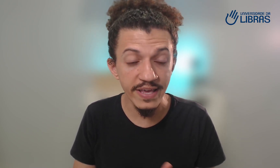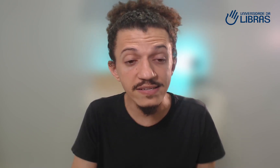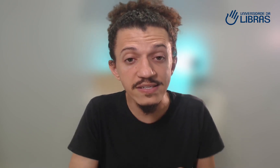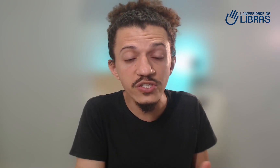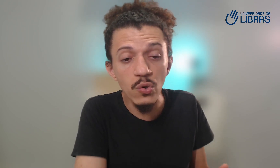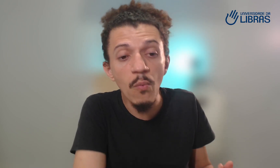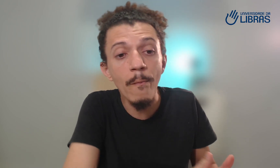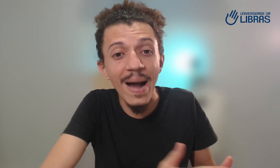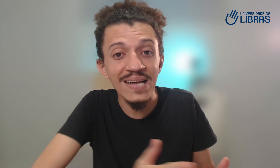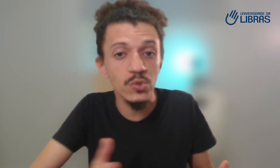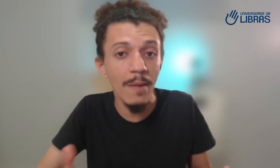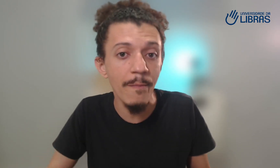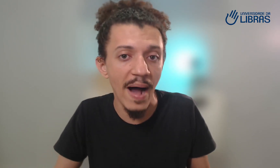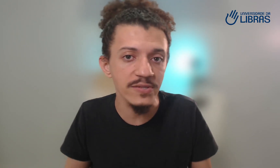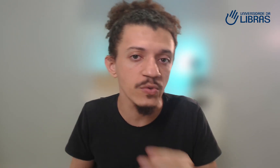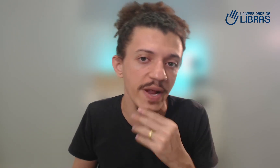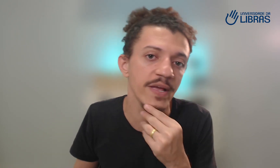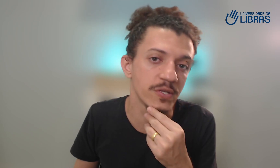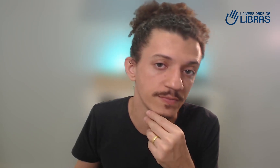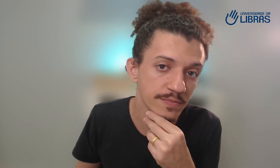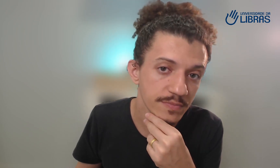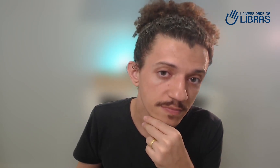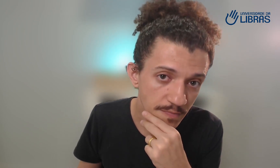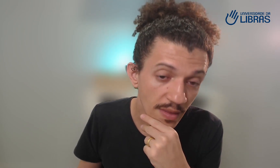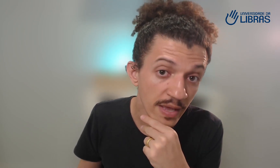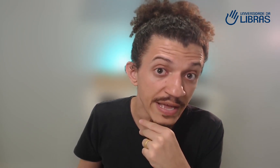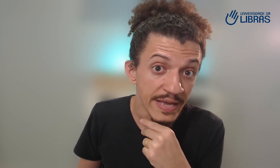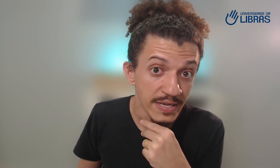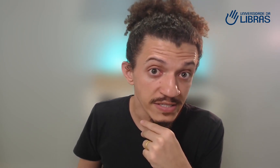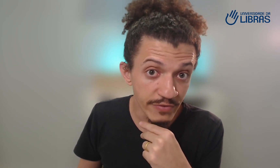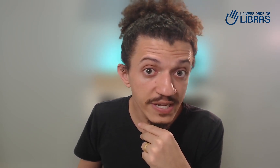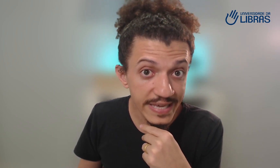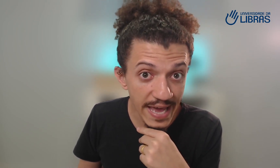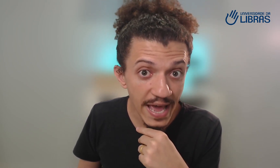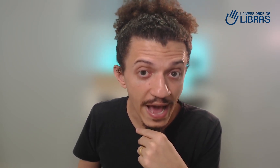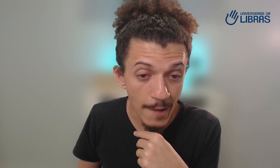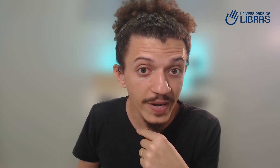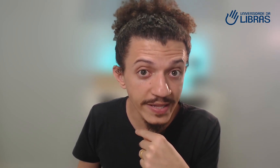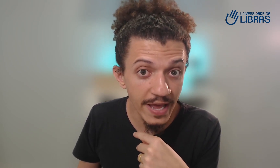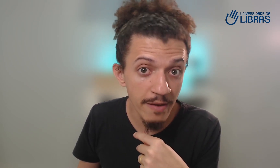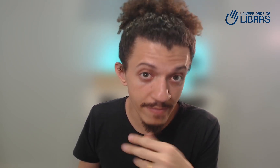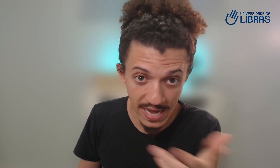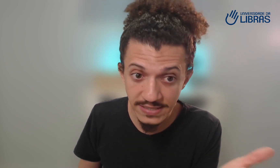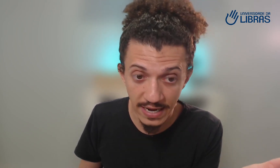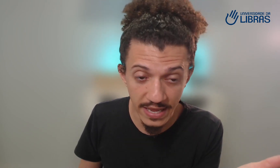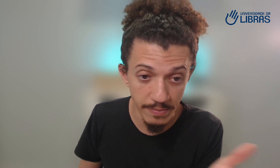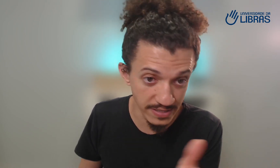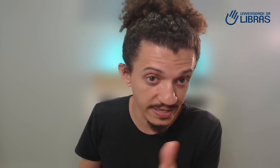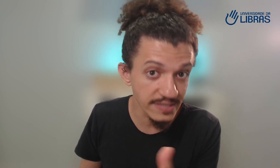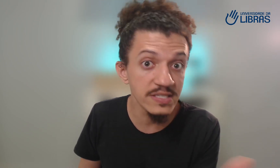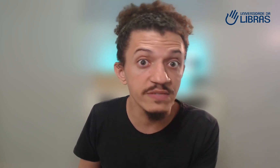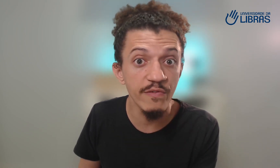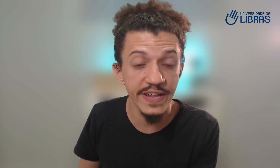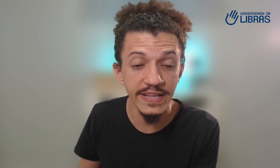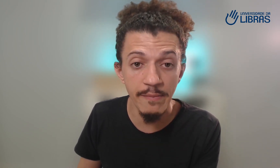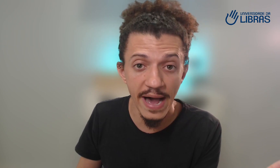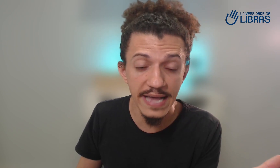que existe um passo a passo para isso. Se você quer aprender mais da Libras, quer se desenvolver ainda mais,